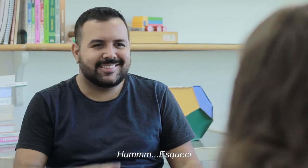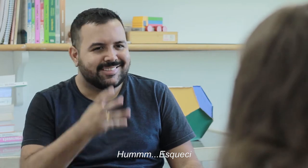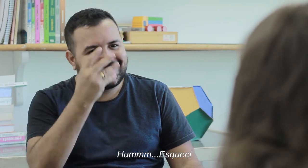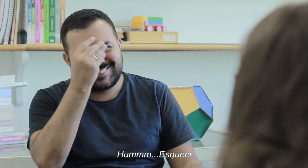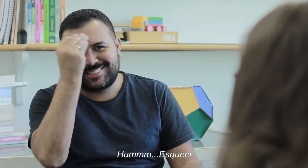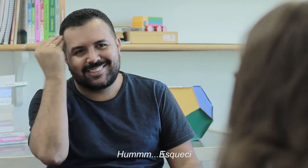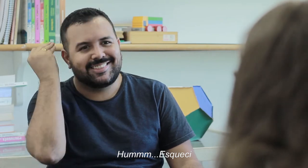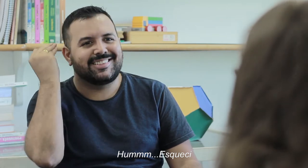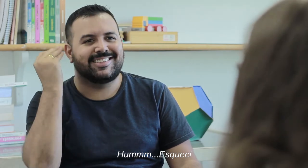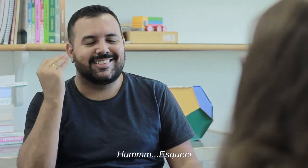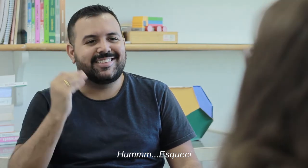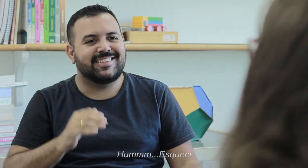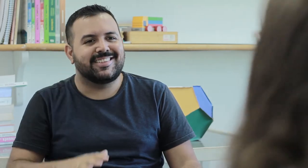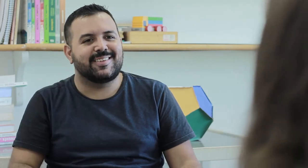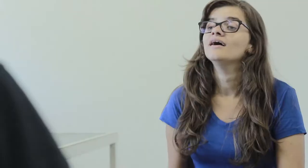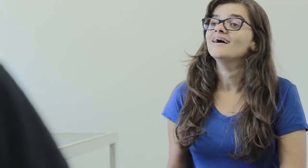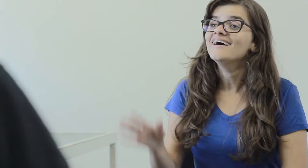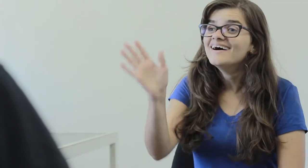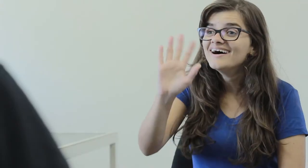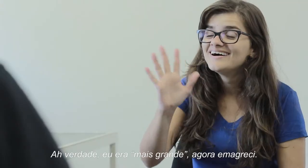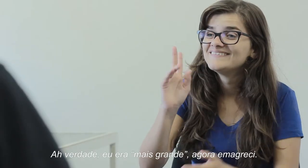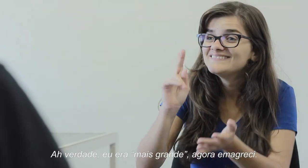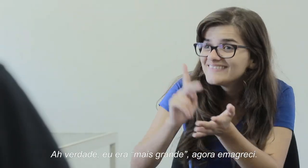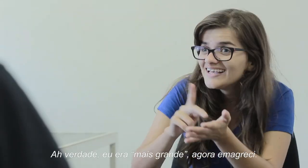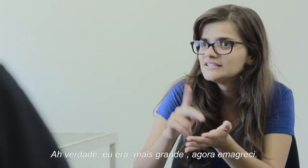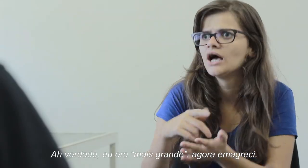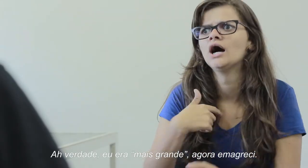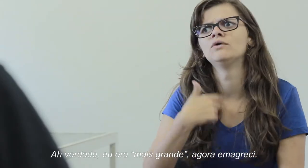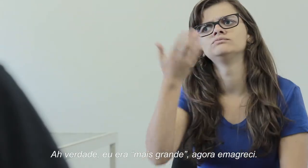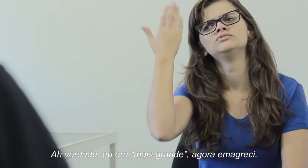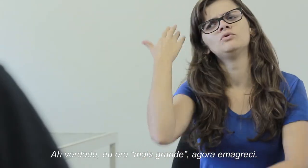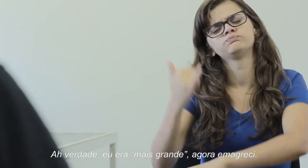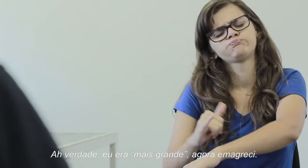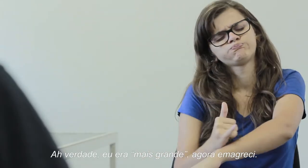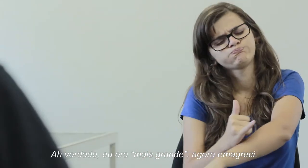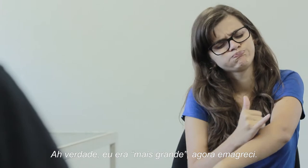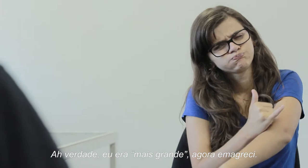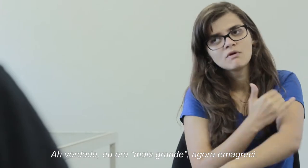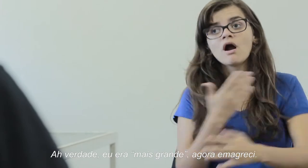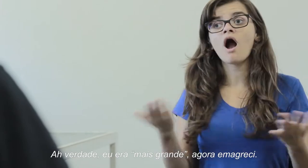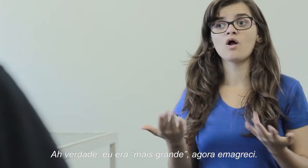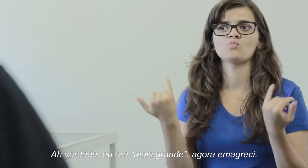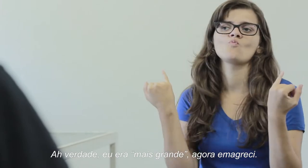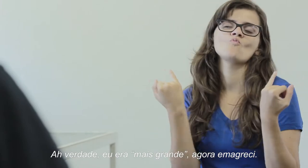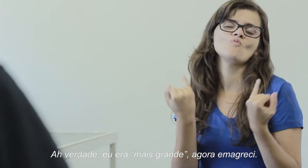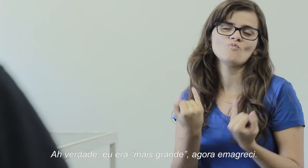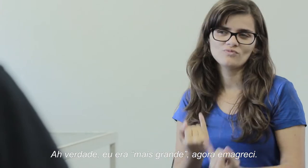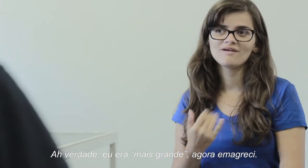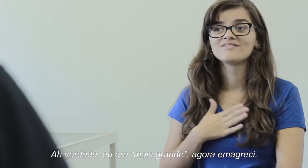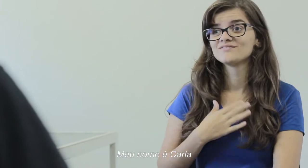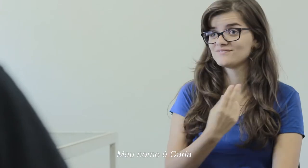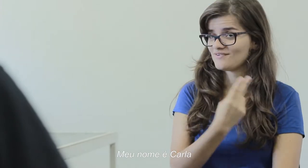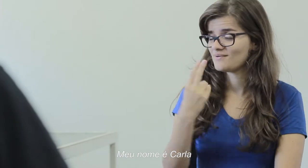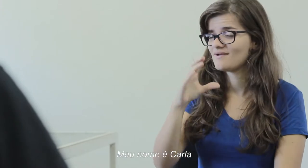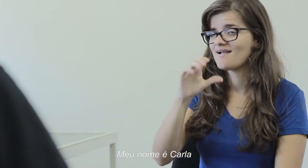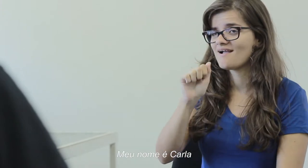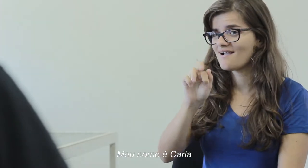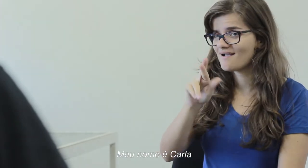esqueci. Ah, verdade, eu era mais grande, agora emagreci. Meu nome é Carla.